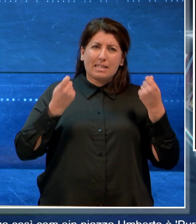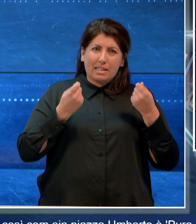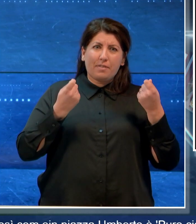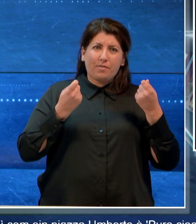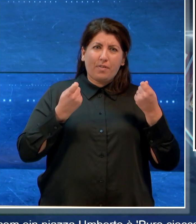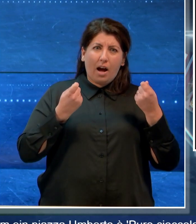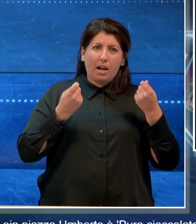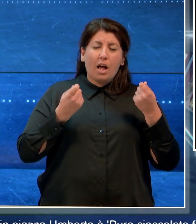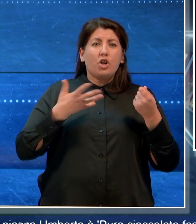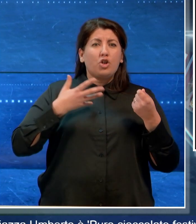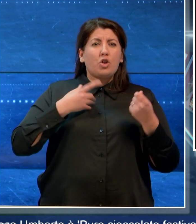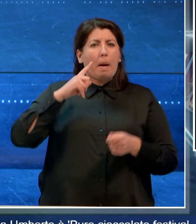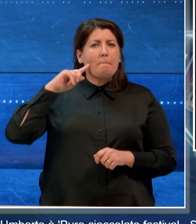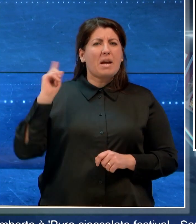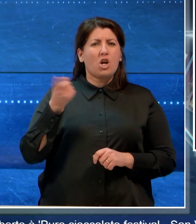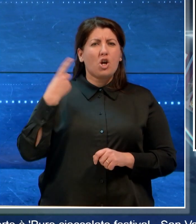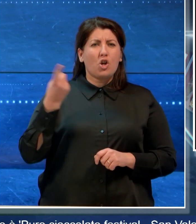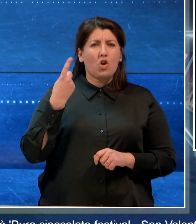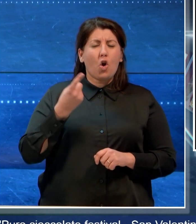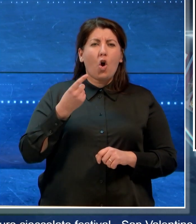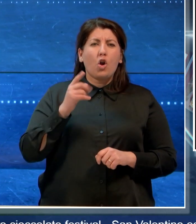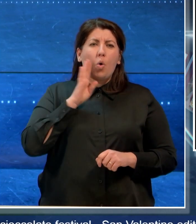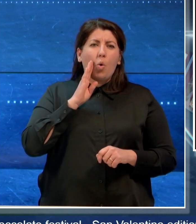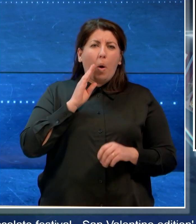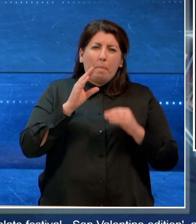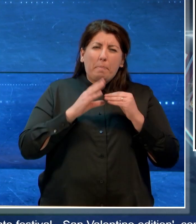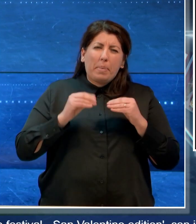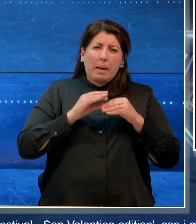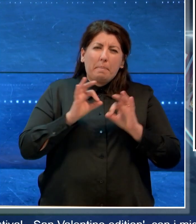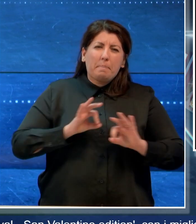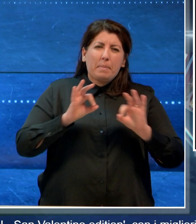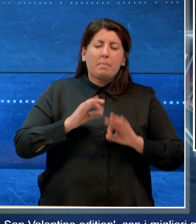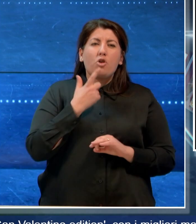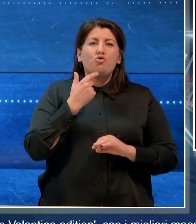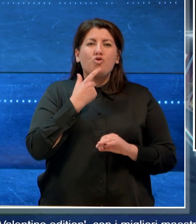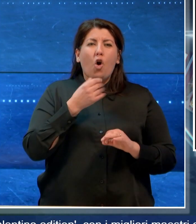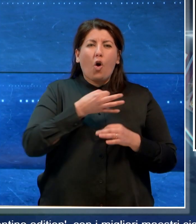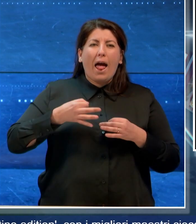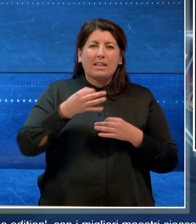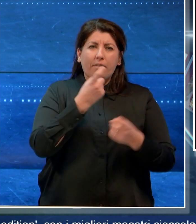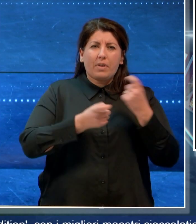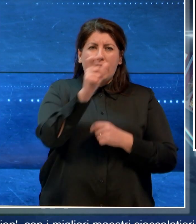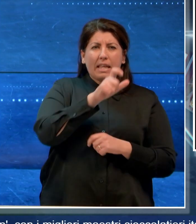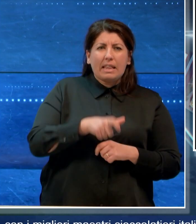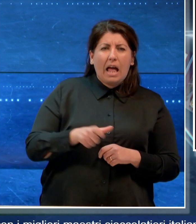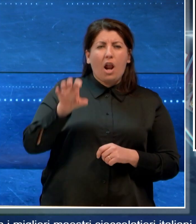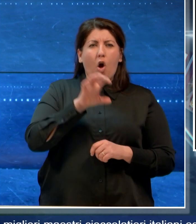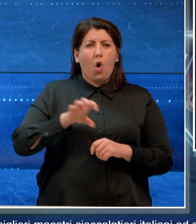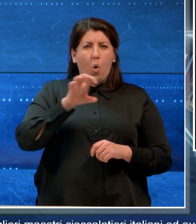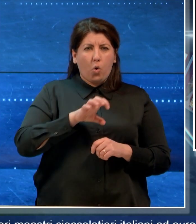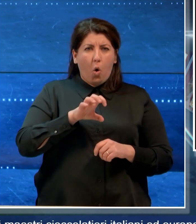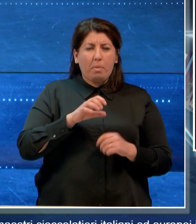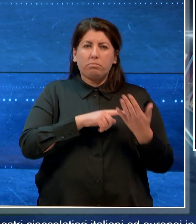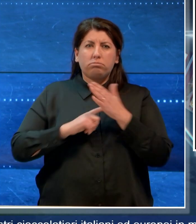migliori maestri cioccolatieri italiani ed europei in mostra fino al 18 febbraio.